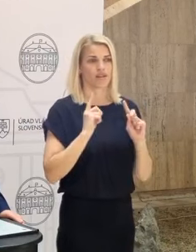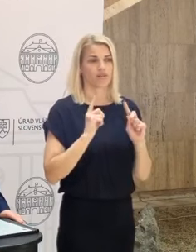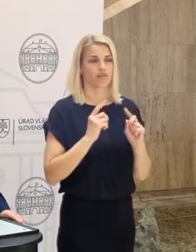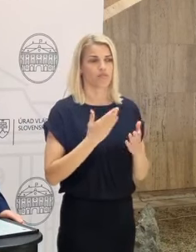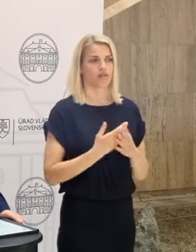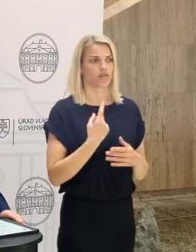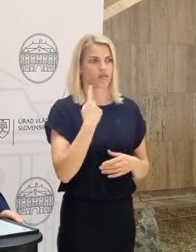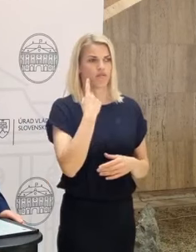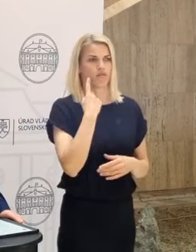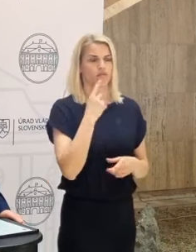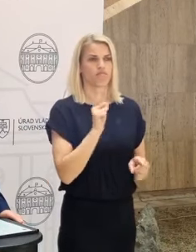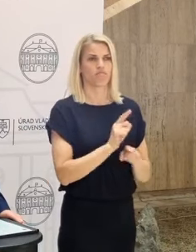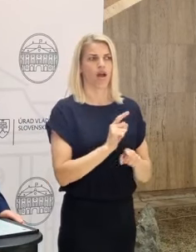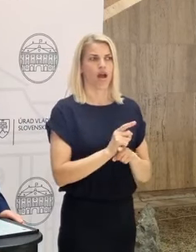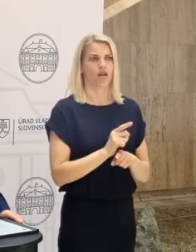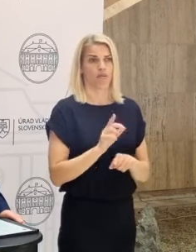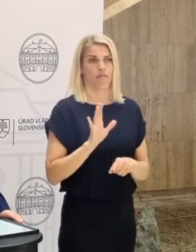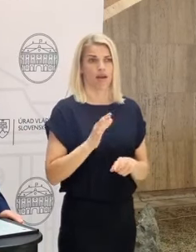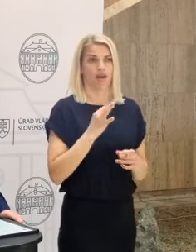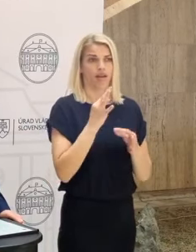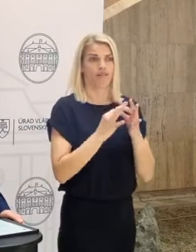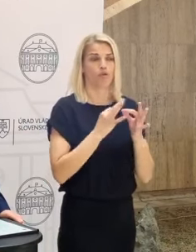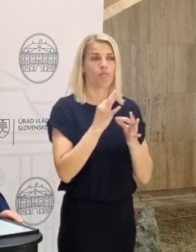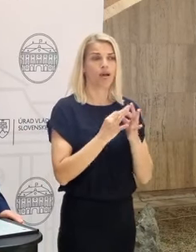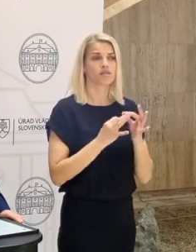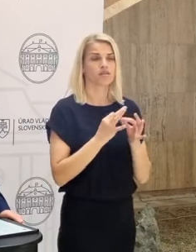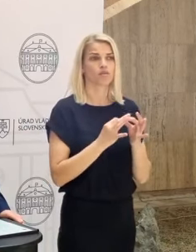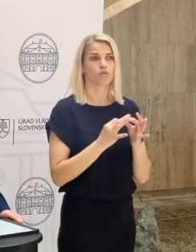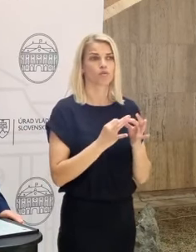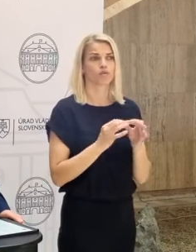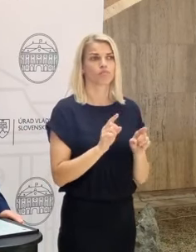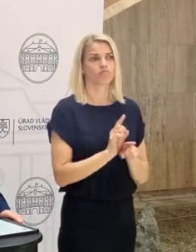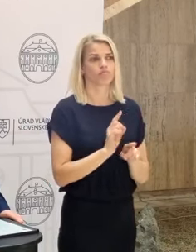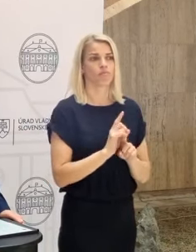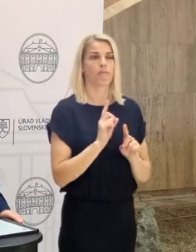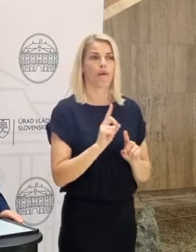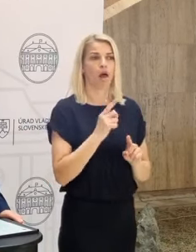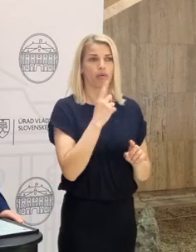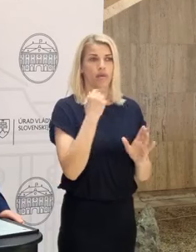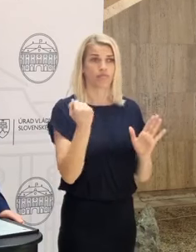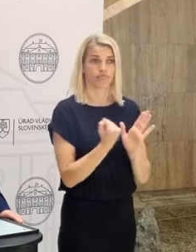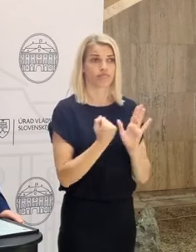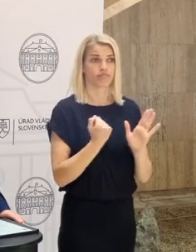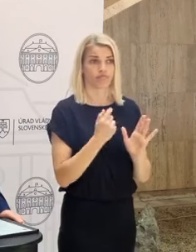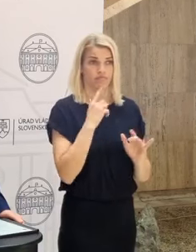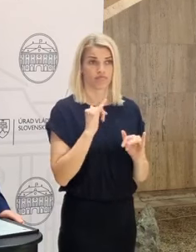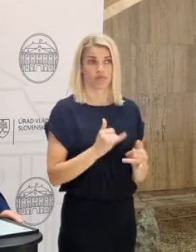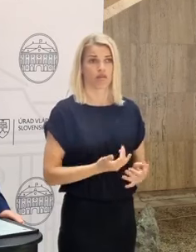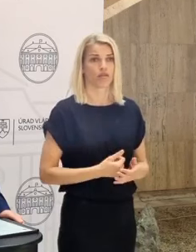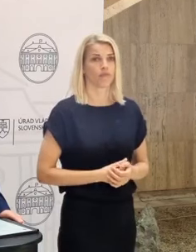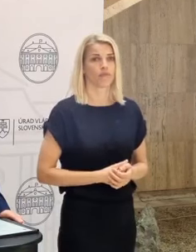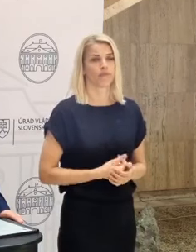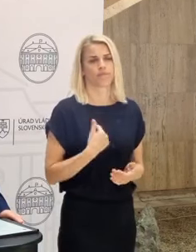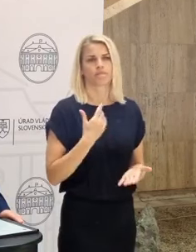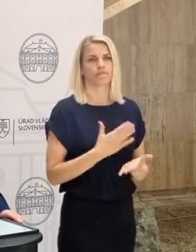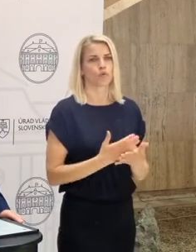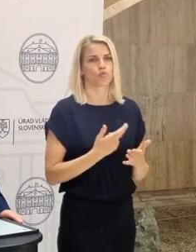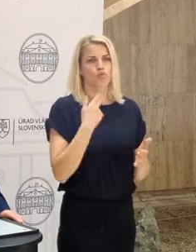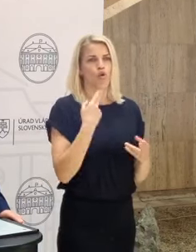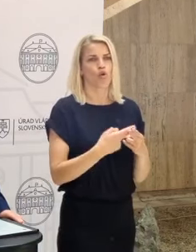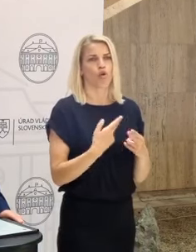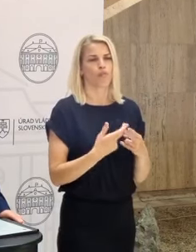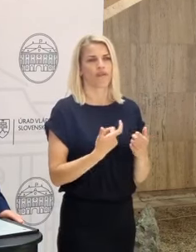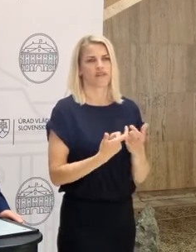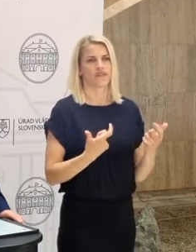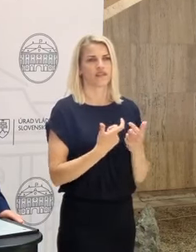ako konkrétna informácia, ktorá by mala byť aj nejakým spôsobom aspoň potvrdenia. Myslím, že som vysvetlil. Tereková